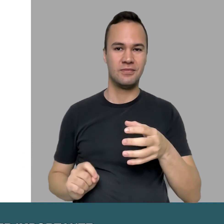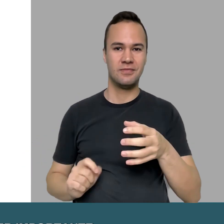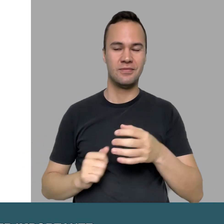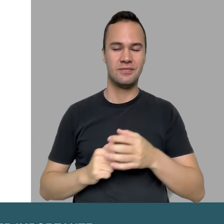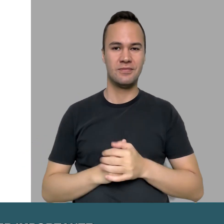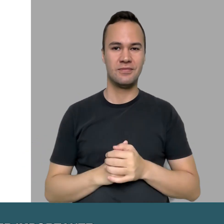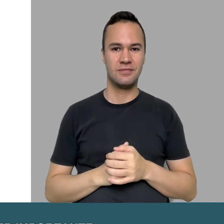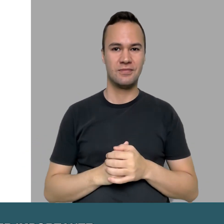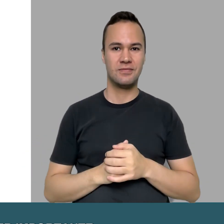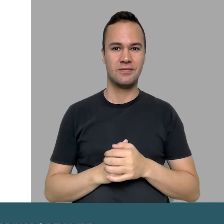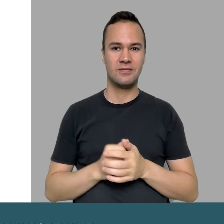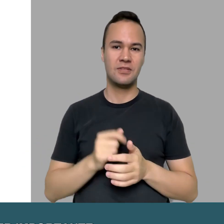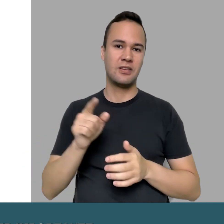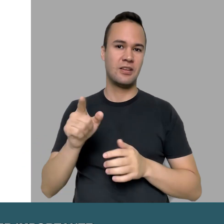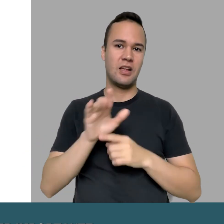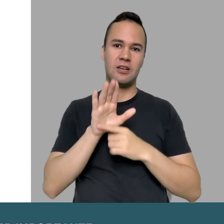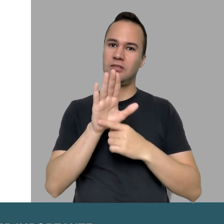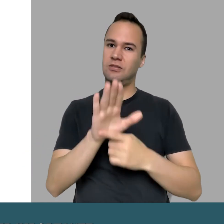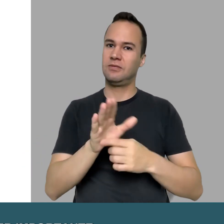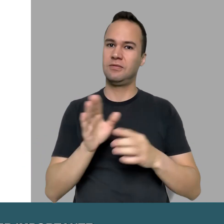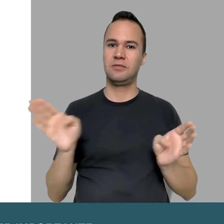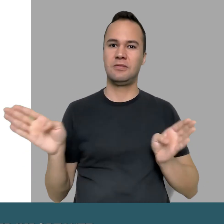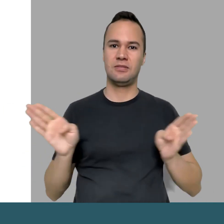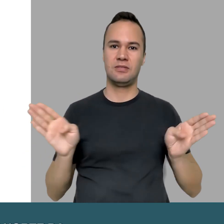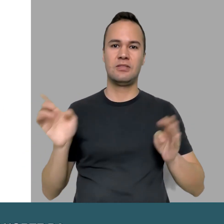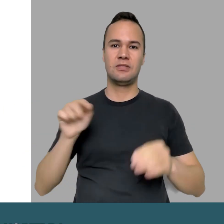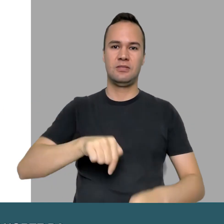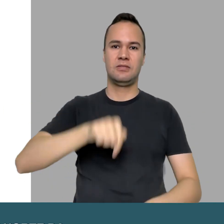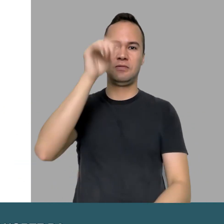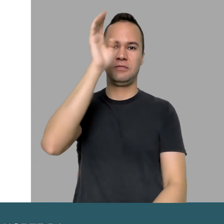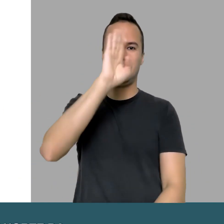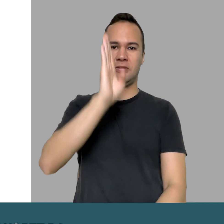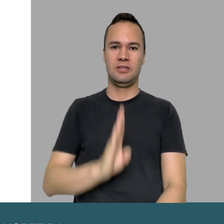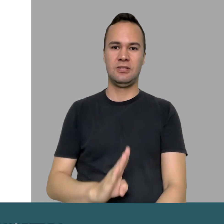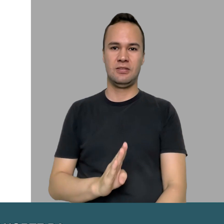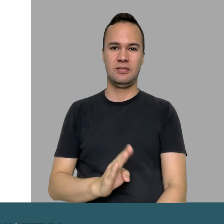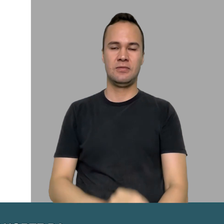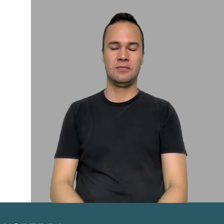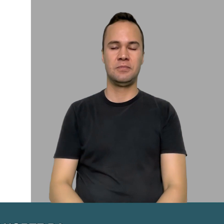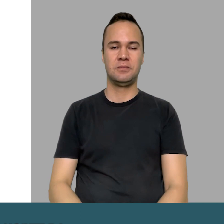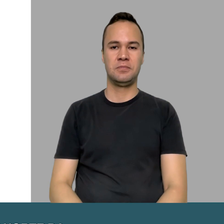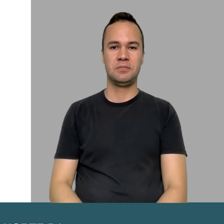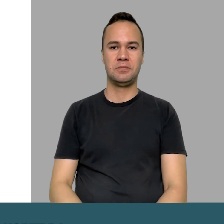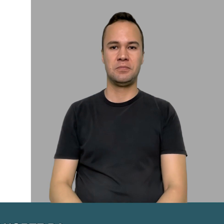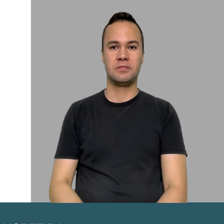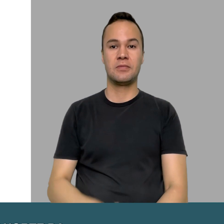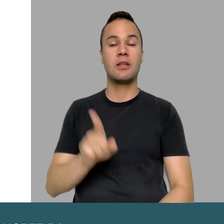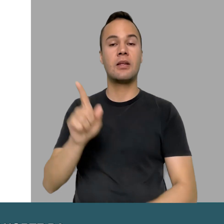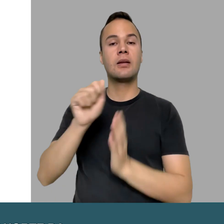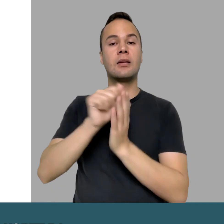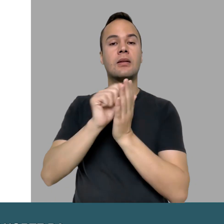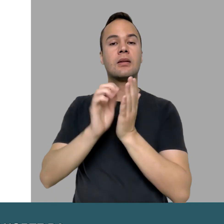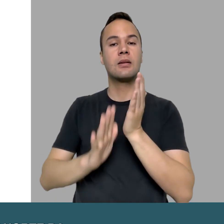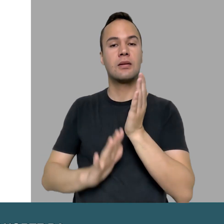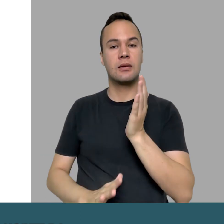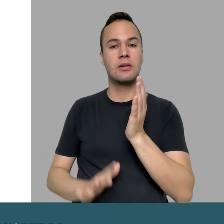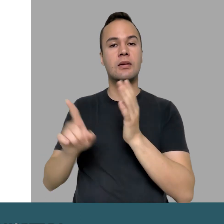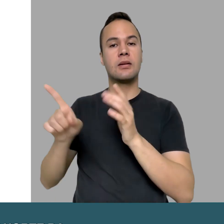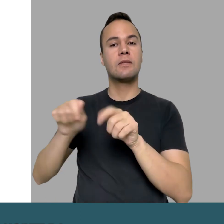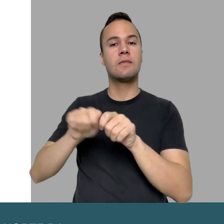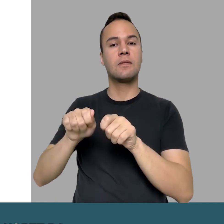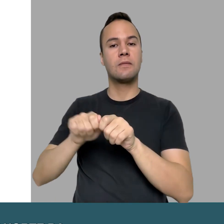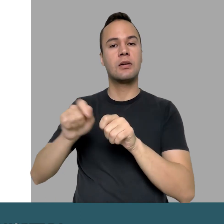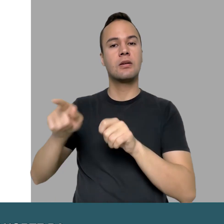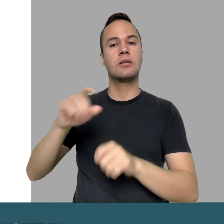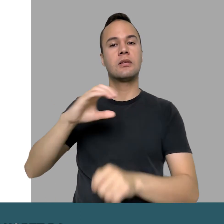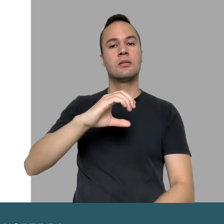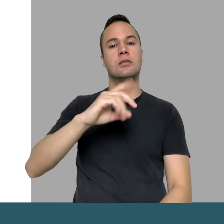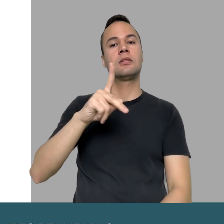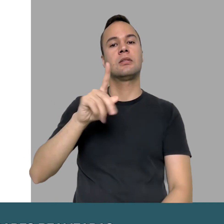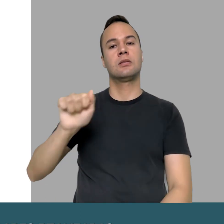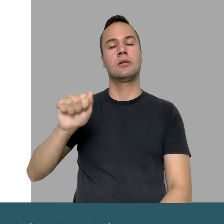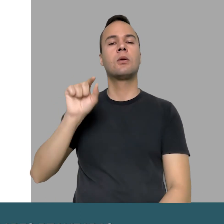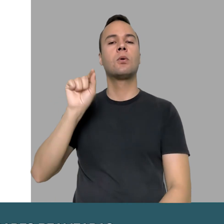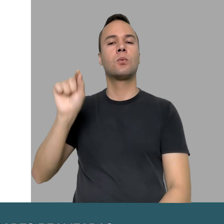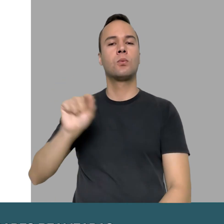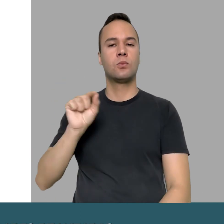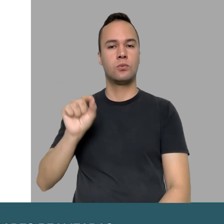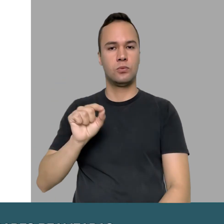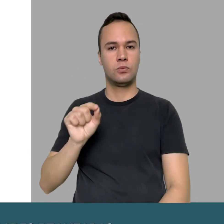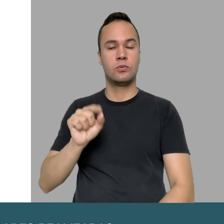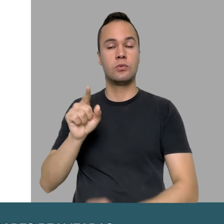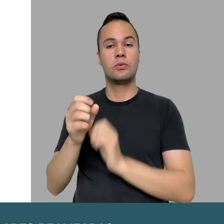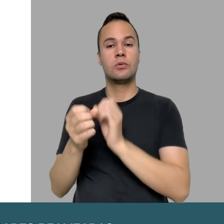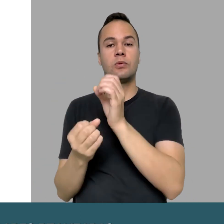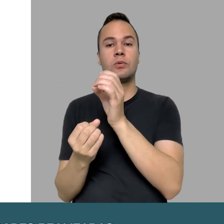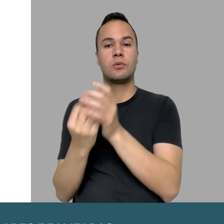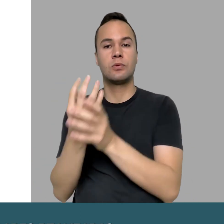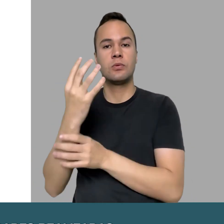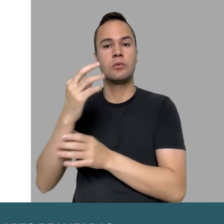parte desta comissão que é um norte da acessibilidade no país. Dentre as